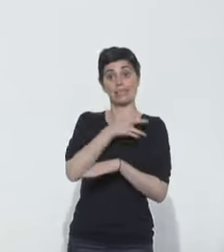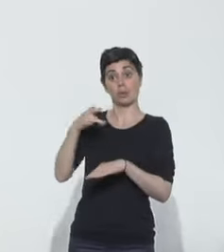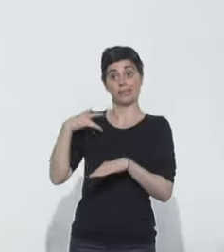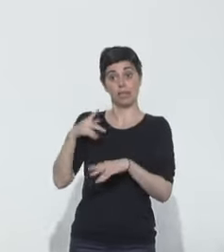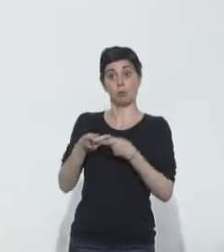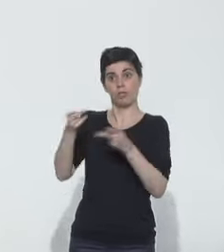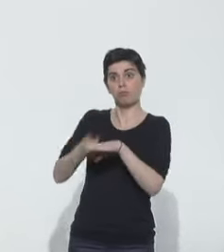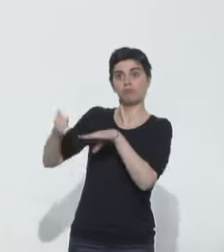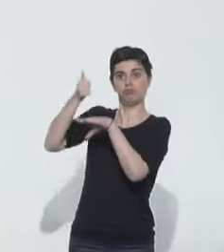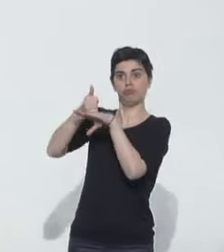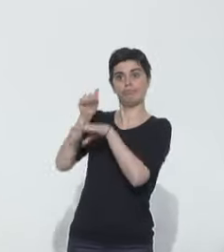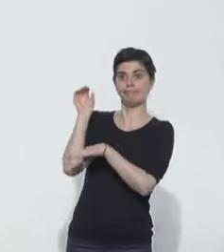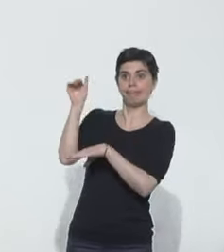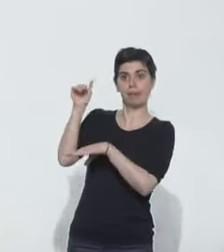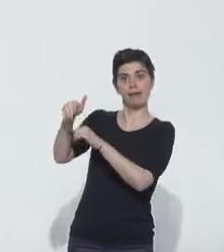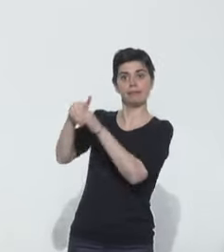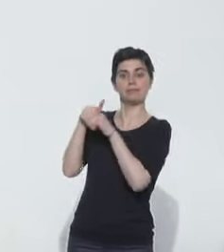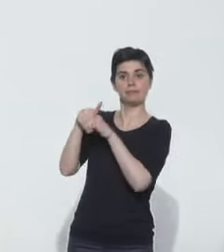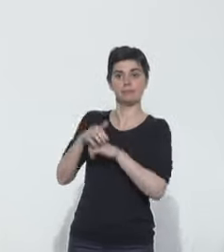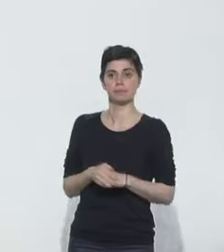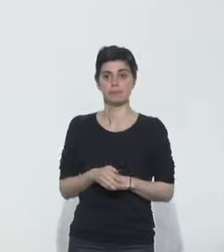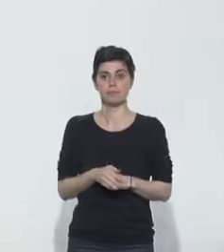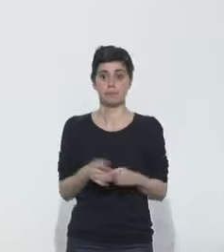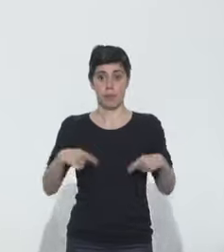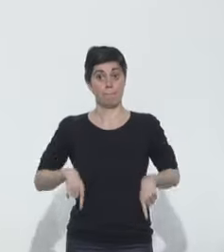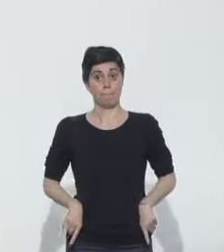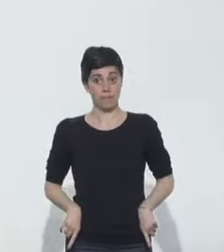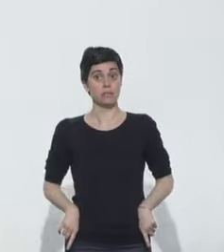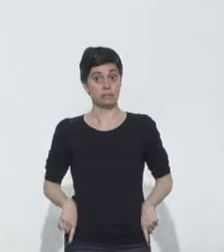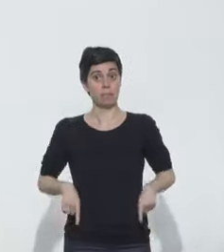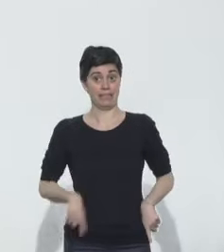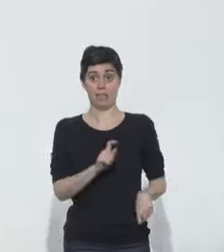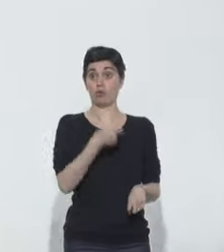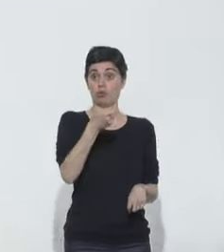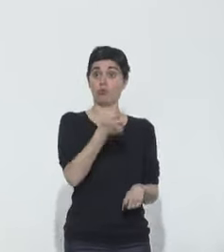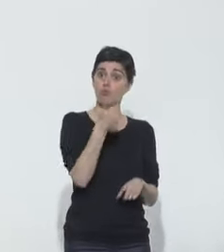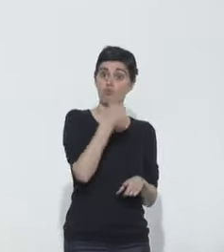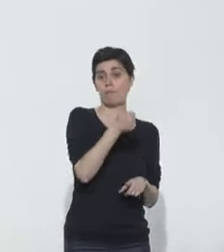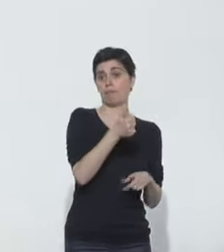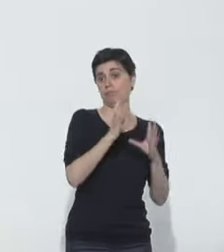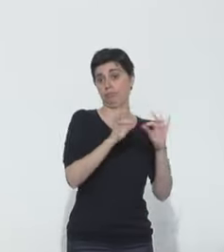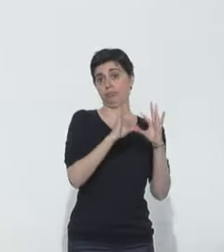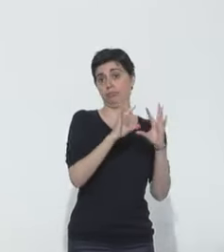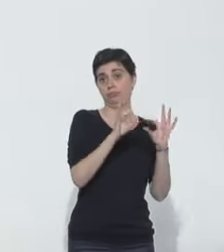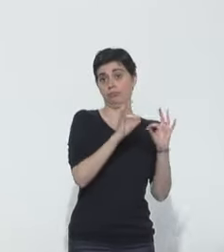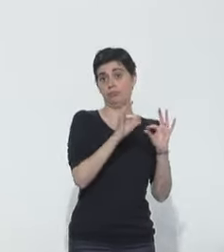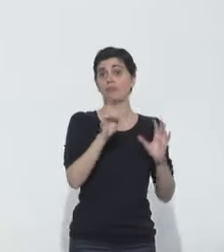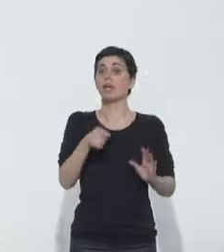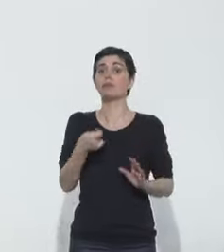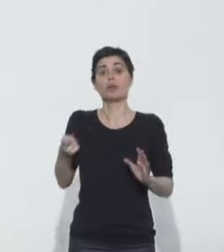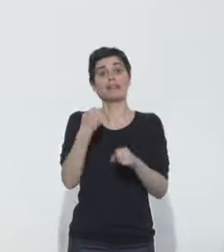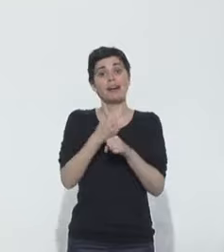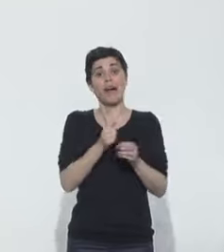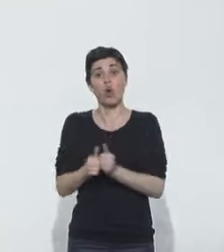ces décisions seront prises en partenariat. Le ministre, M. Blanquer, en a déjà parlé. C'est évidemment un partenariat entre